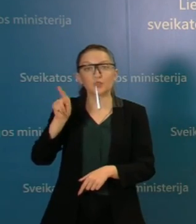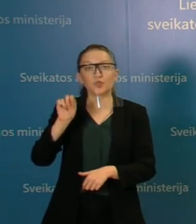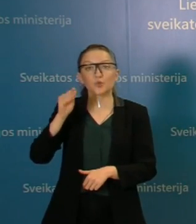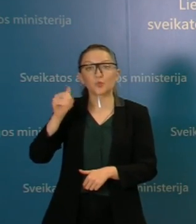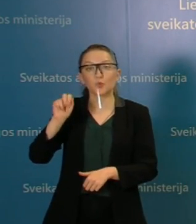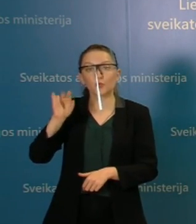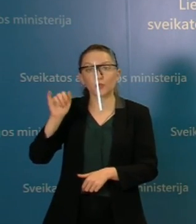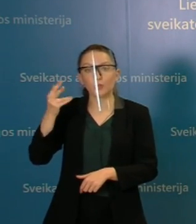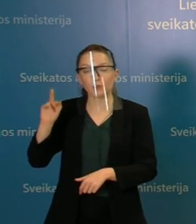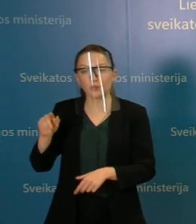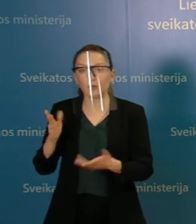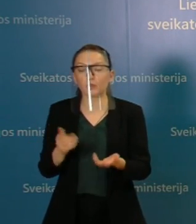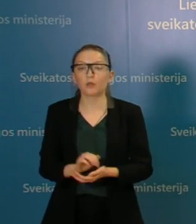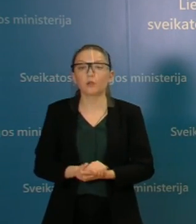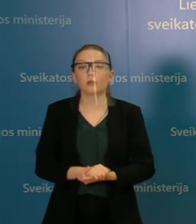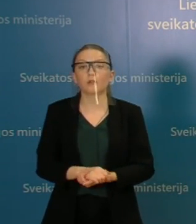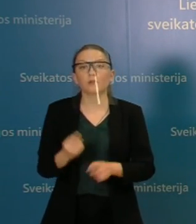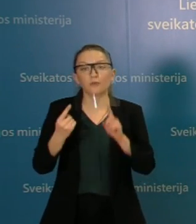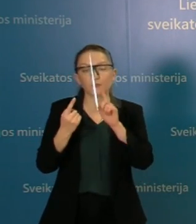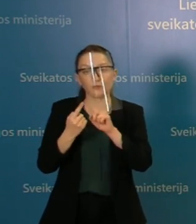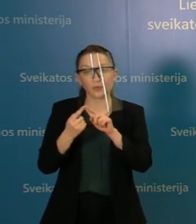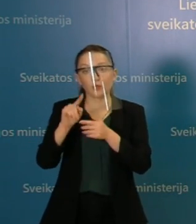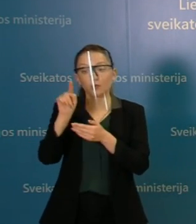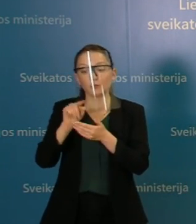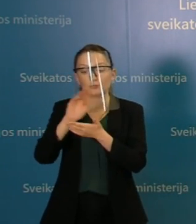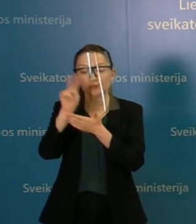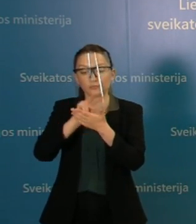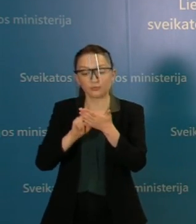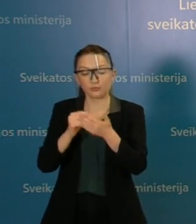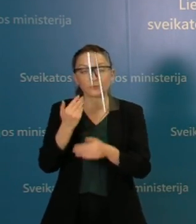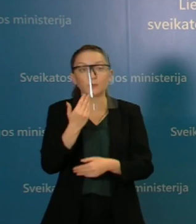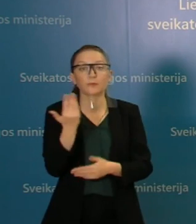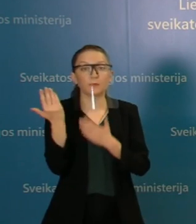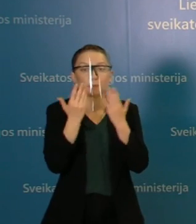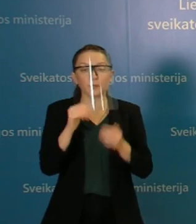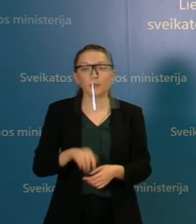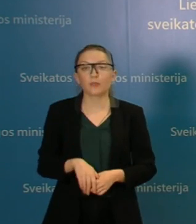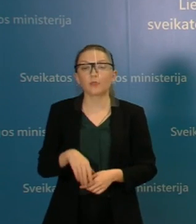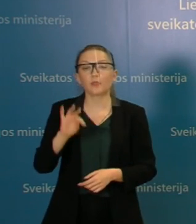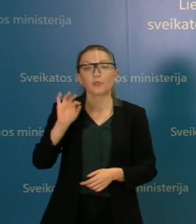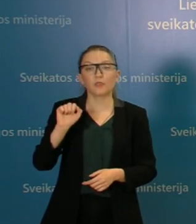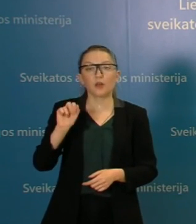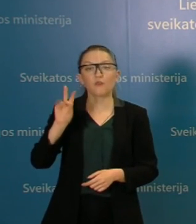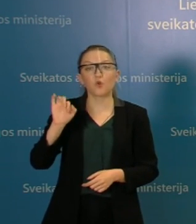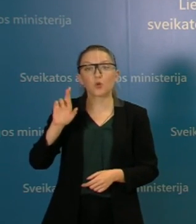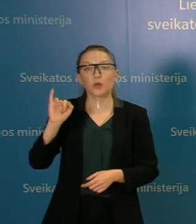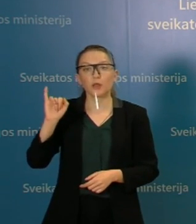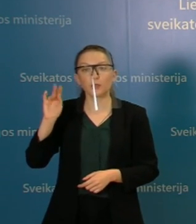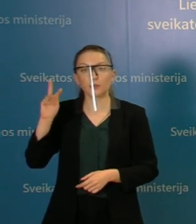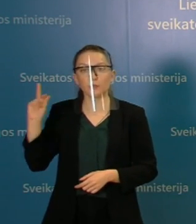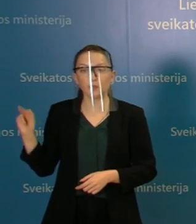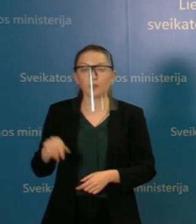ruošiasi, aš galiu perskaityti vieną iš raštuotis tų klausimų daivai. Tai būtų, ai, gustės tavo raitės iš tavo 3LT